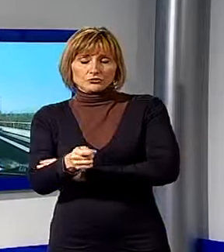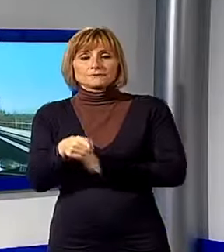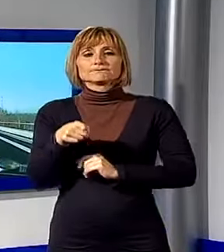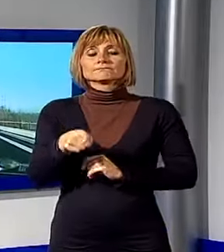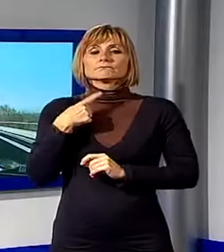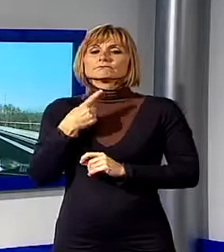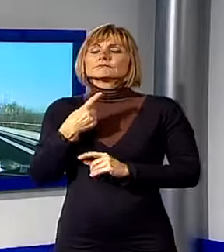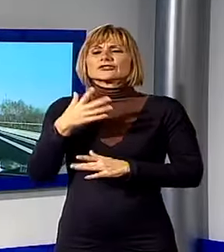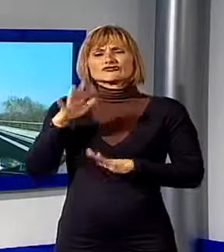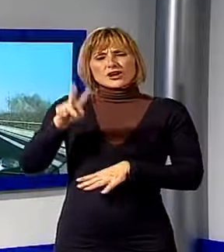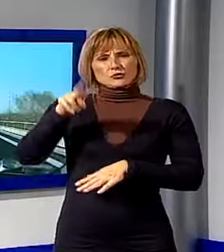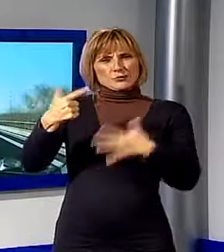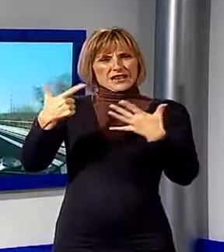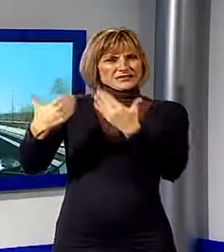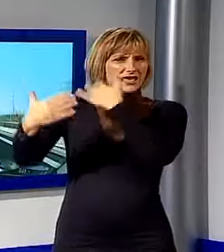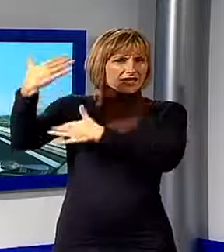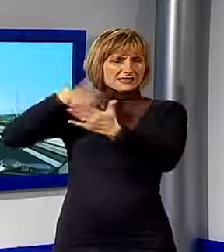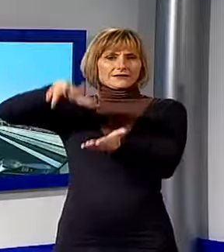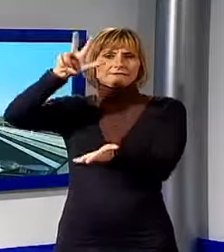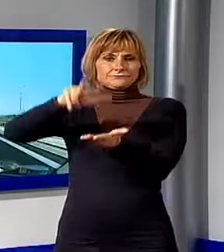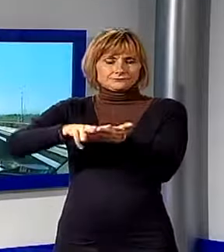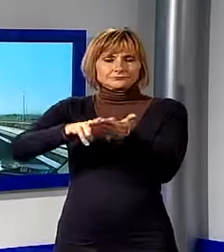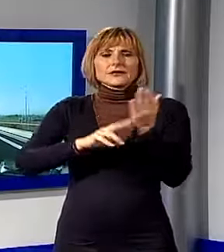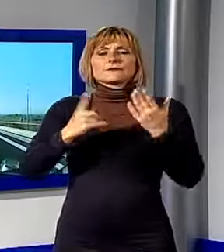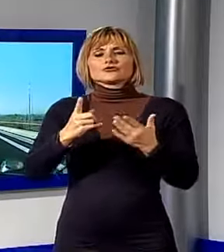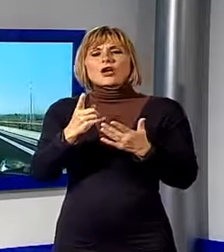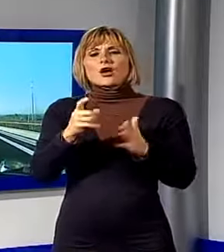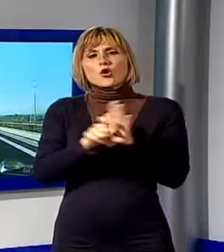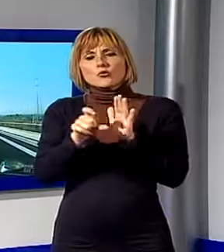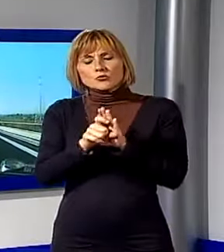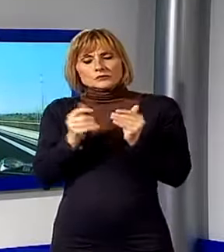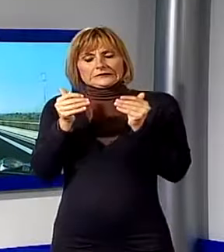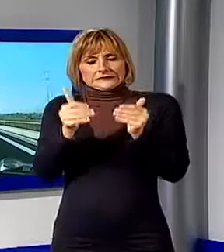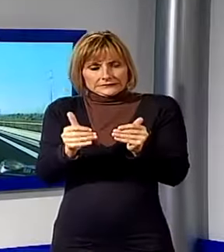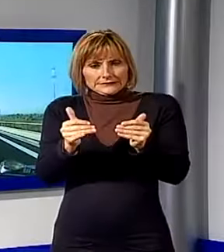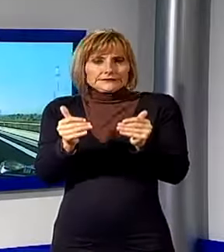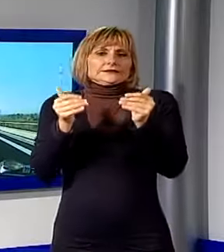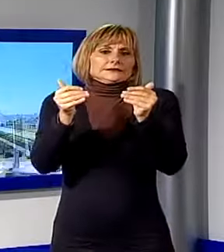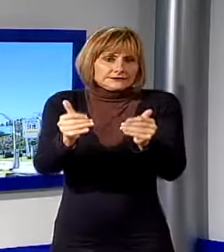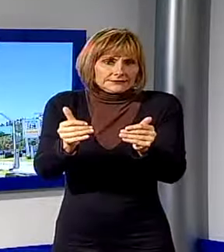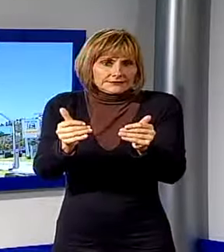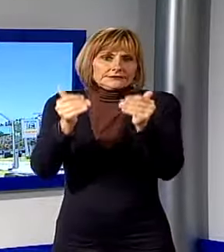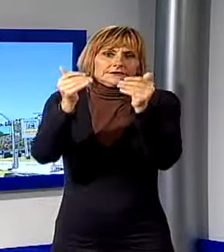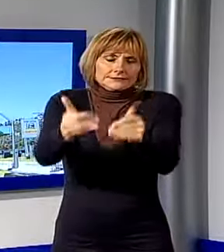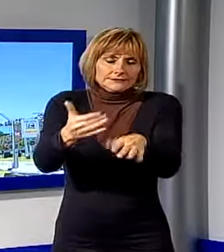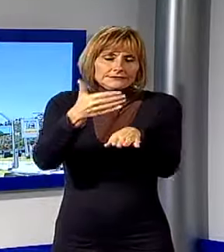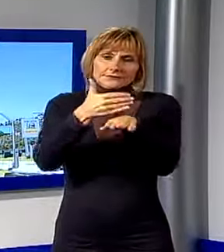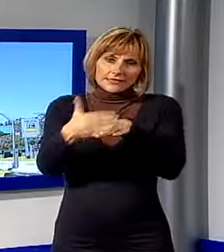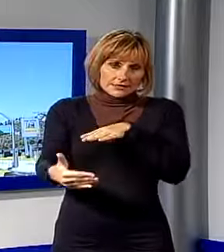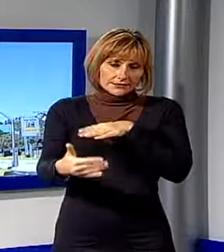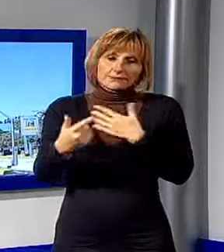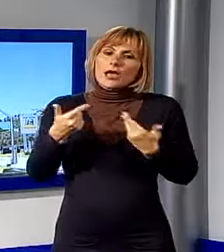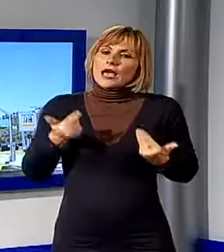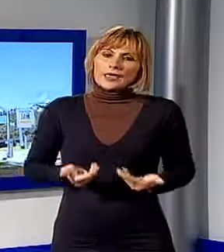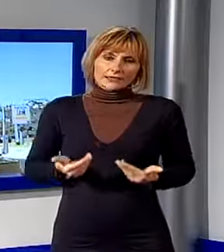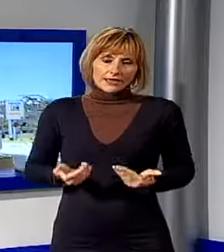presa nel 2007 ma che le varie amministrazioni comunali di Massarosa erano riuscite in qualche modo a ritardare. Ma adesso quando